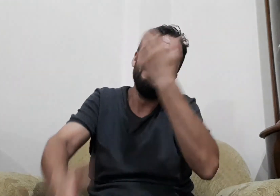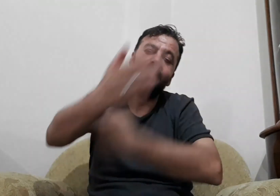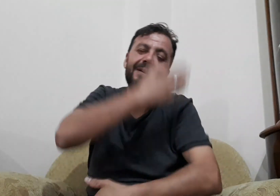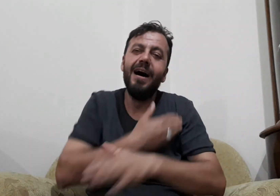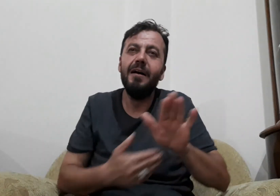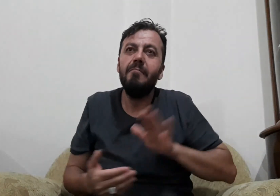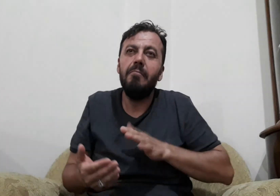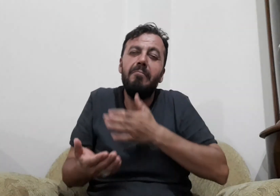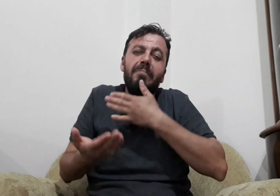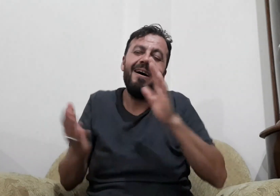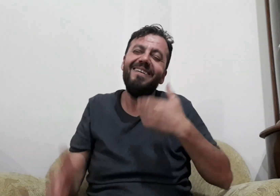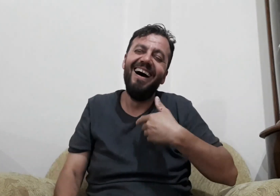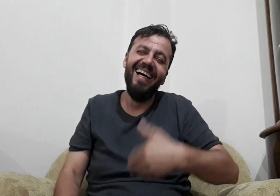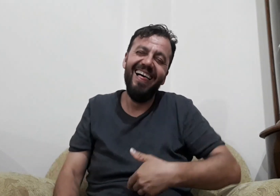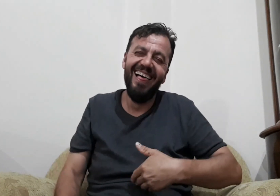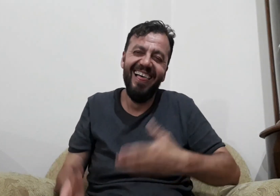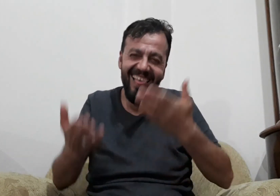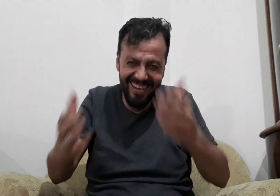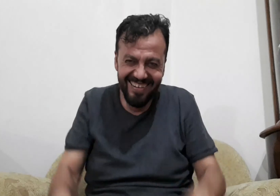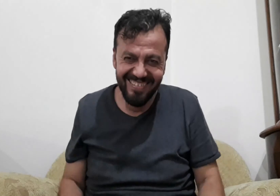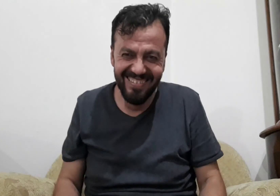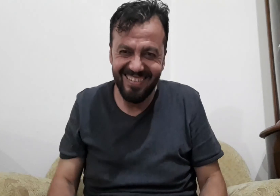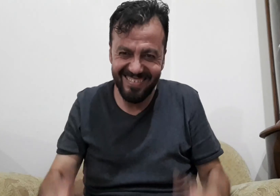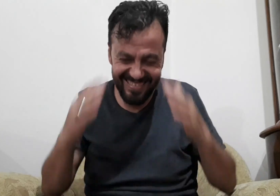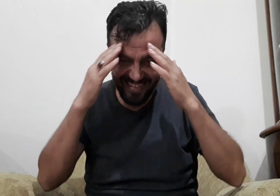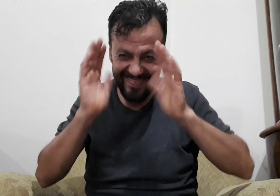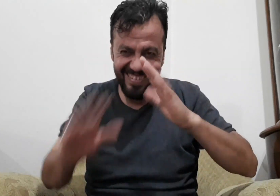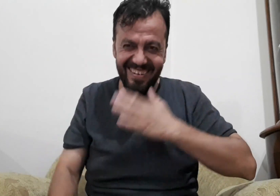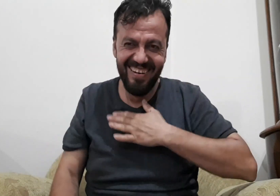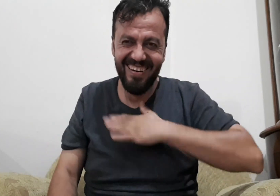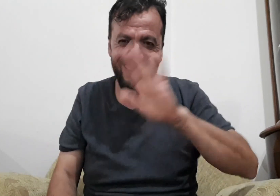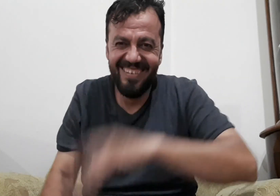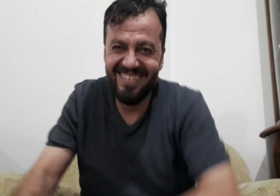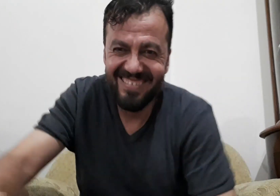babası öyle söylemiş çocuk da onu dinlemiş ama böyle komik bir hikayeydi